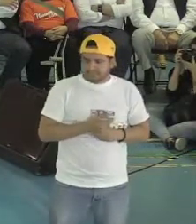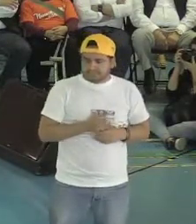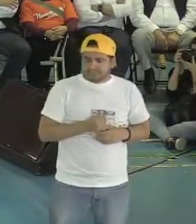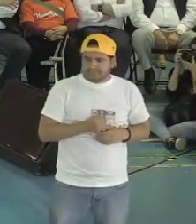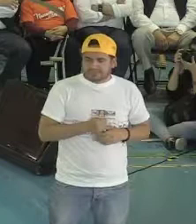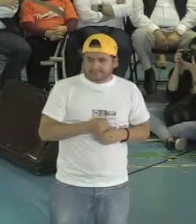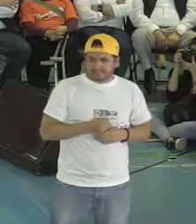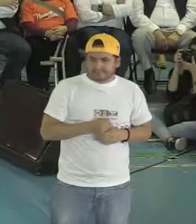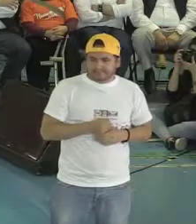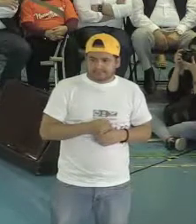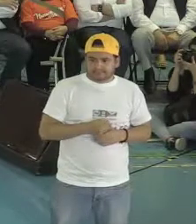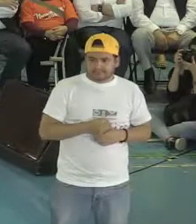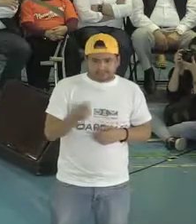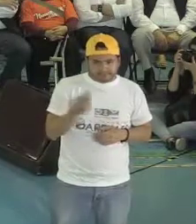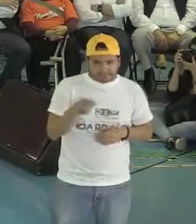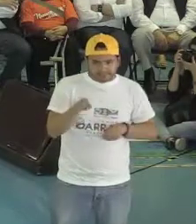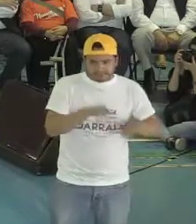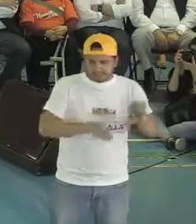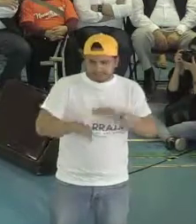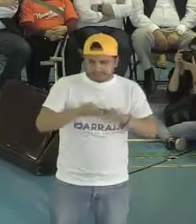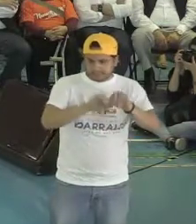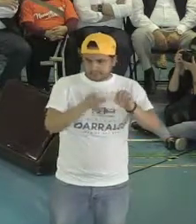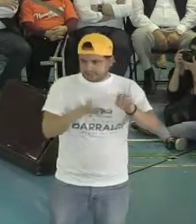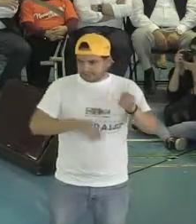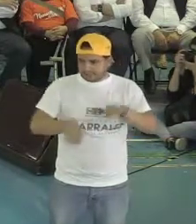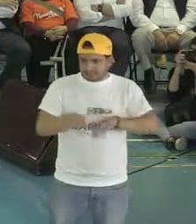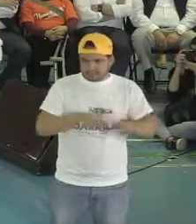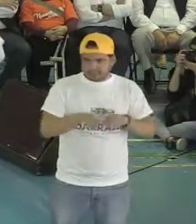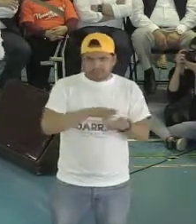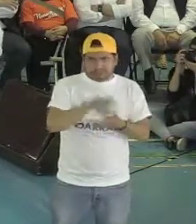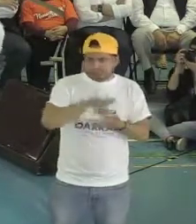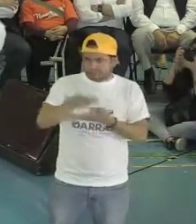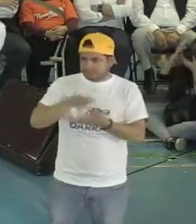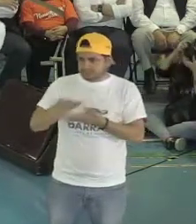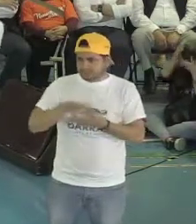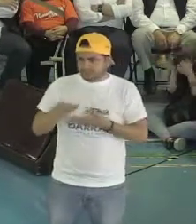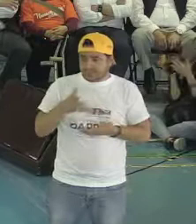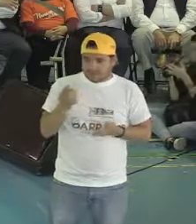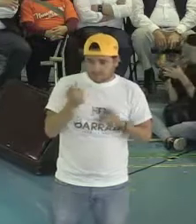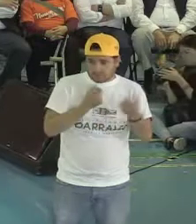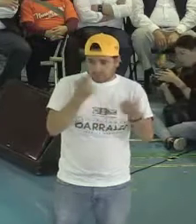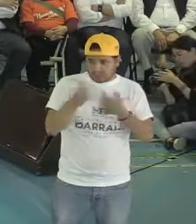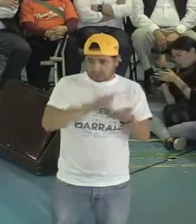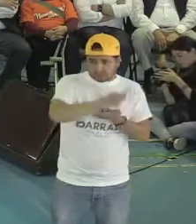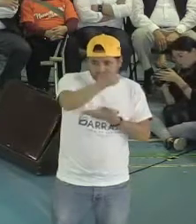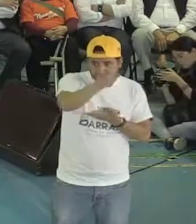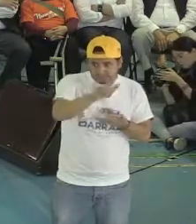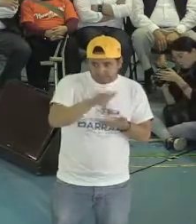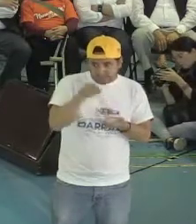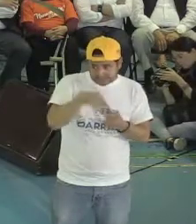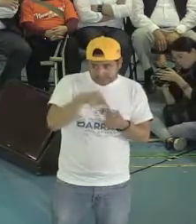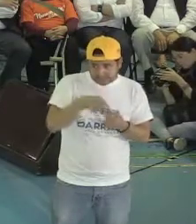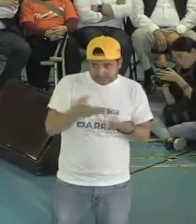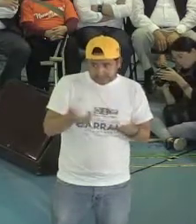tiene que ver con la gente que nos recibe cuando vamos a viajar. Ustedes han visto en los aeropuertos a la gente que